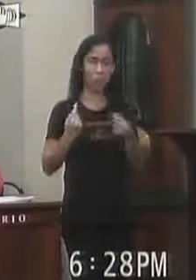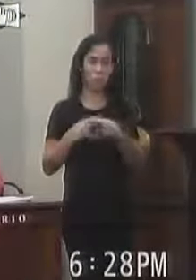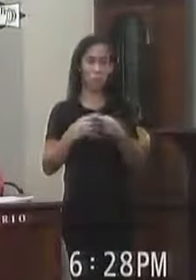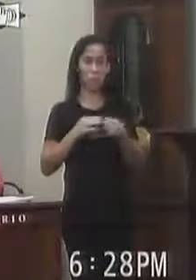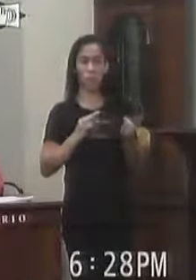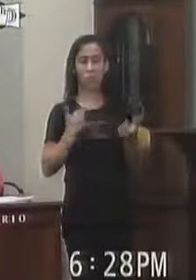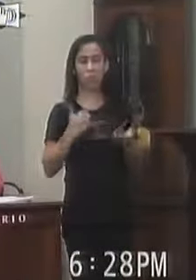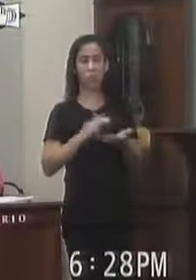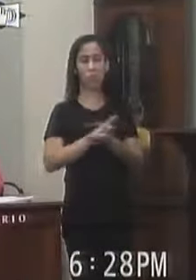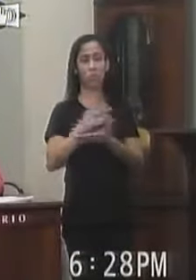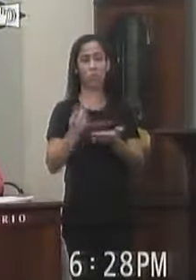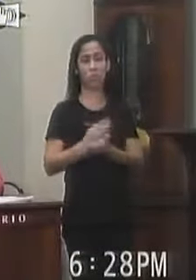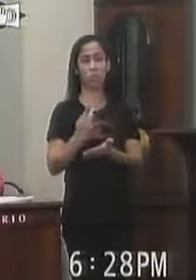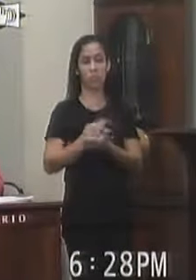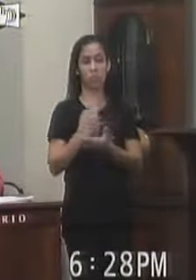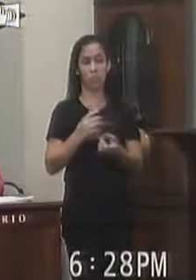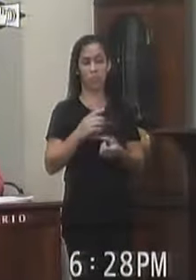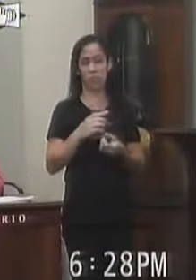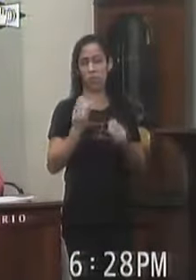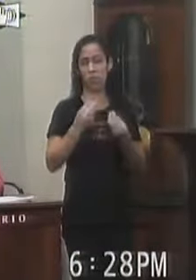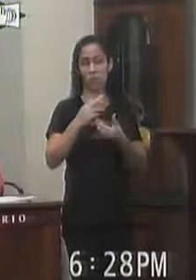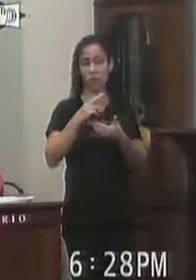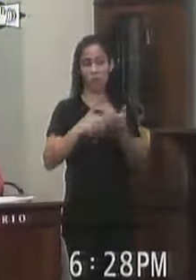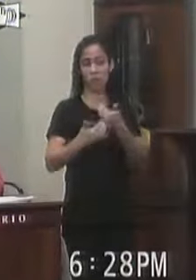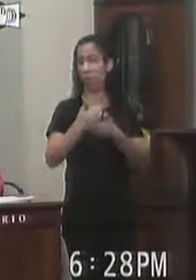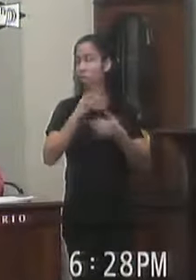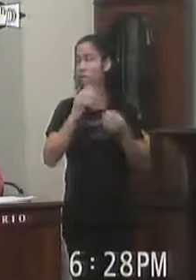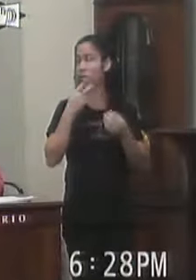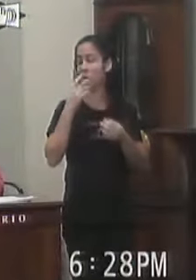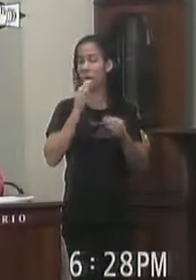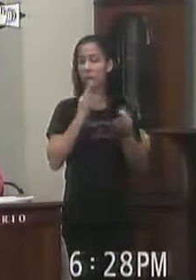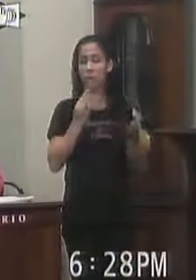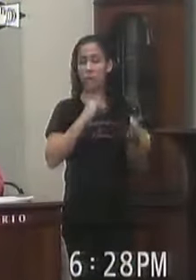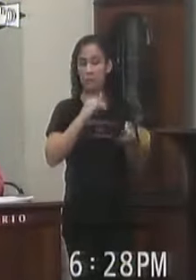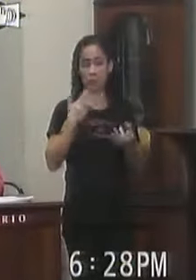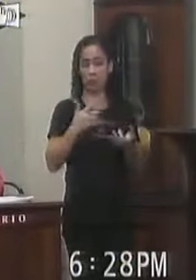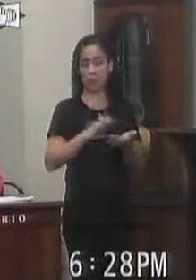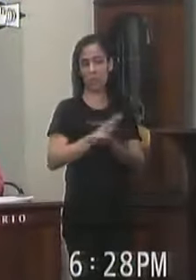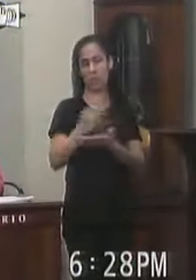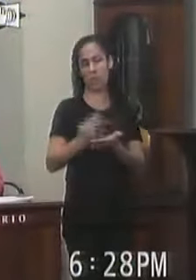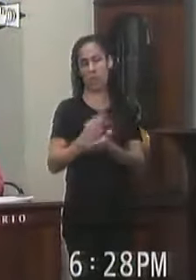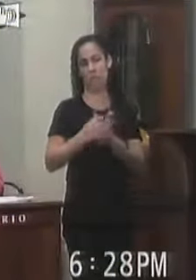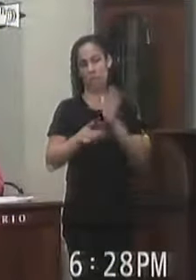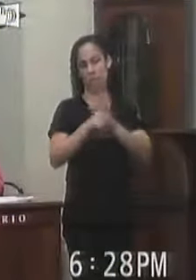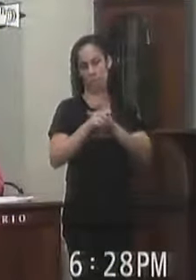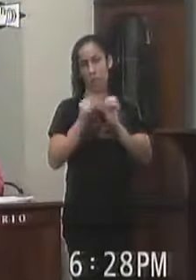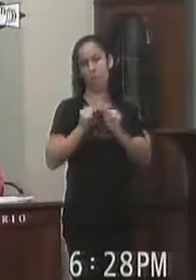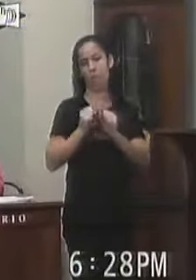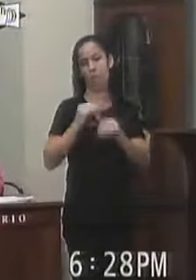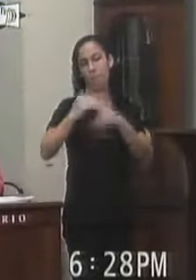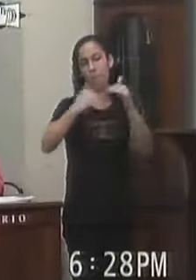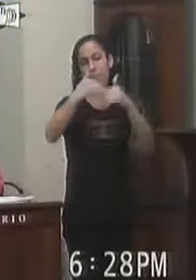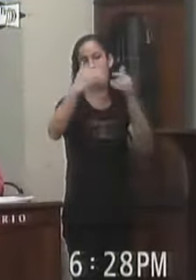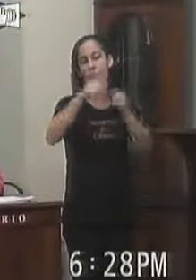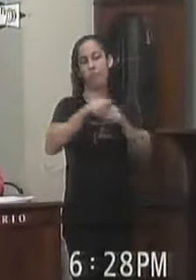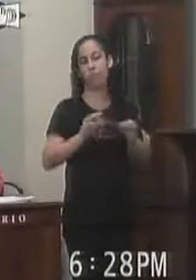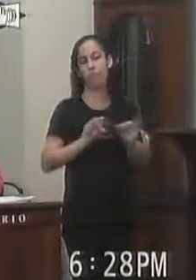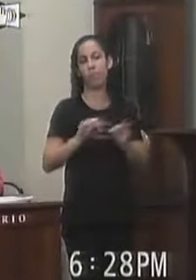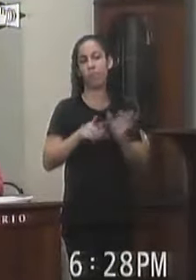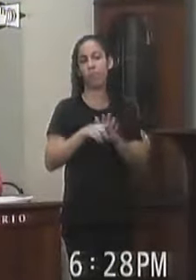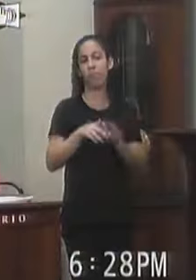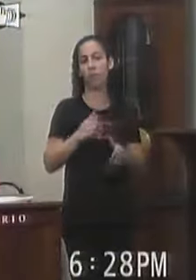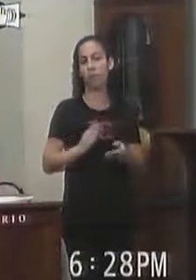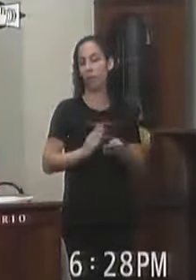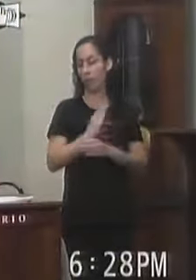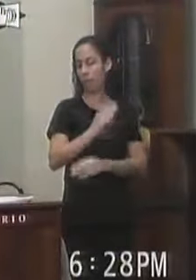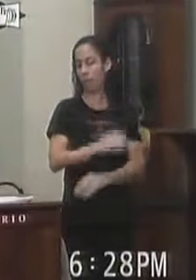4 5 Do regimento Voto Pelo exposto A comissão Redação Na pessoa De seu relator Opina Pela regular A tramitação Do presente Projeto Resolução Sugerendo